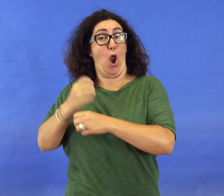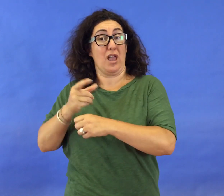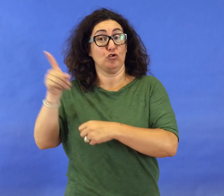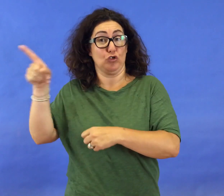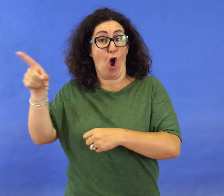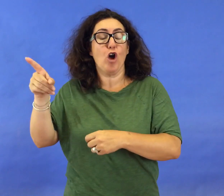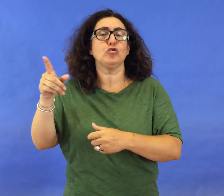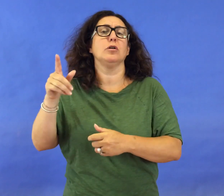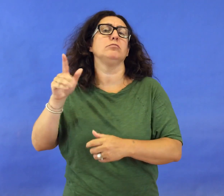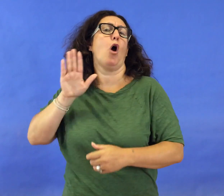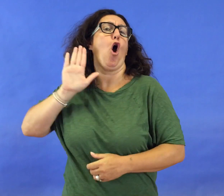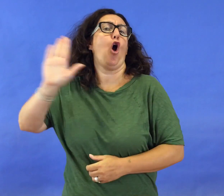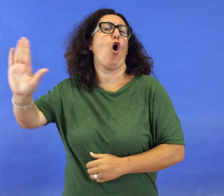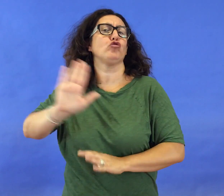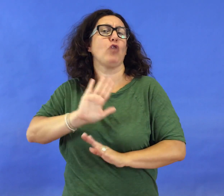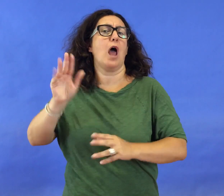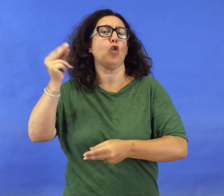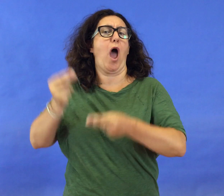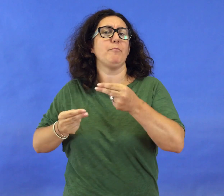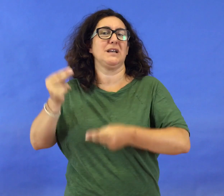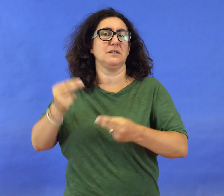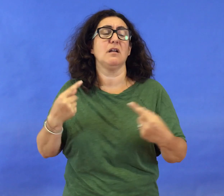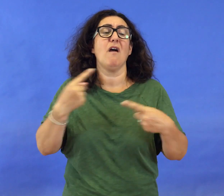lascia per sempre una moglie e gli uomini guacano.